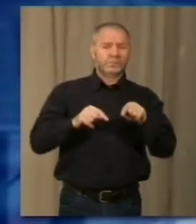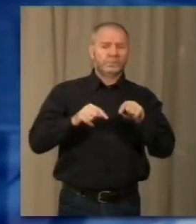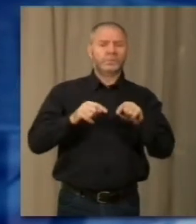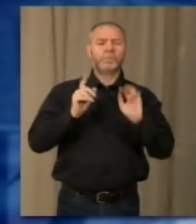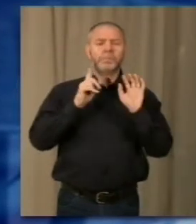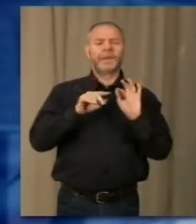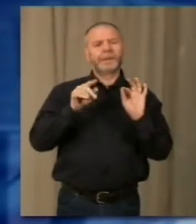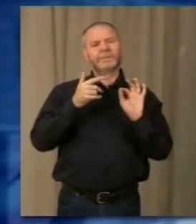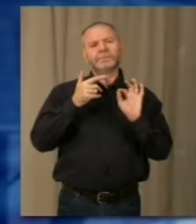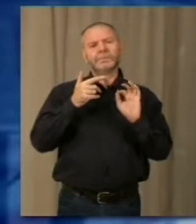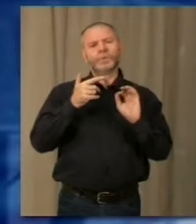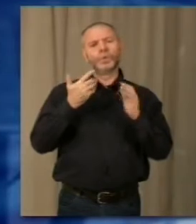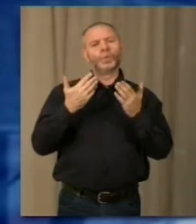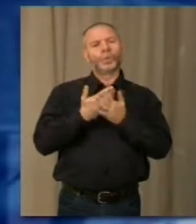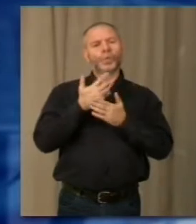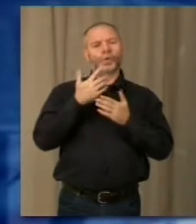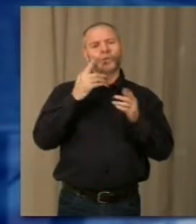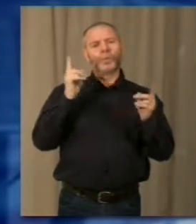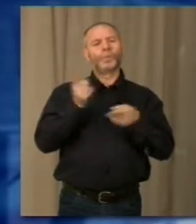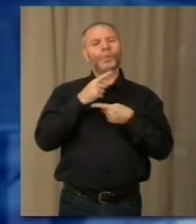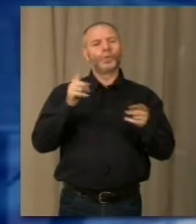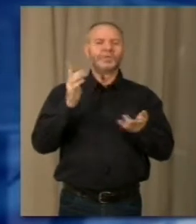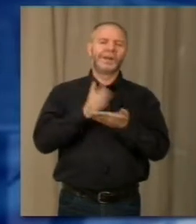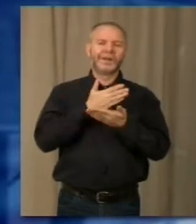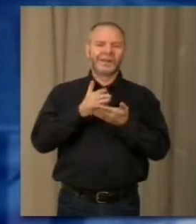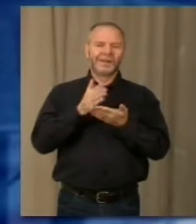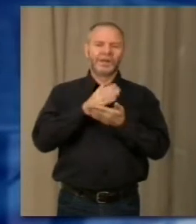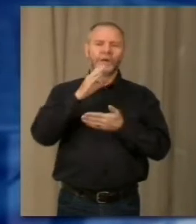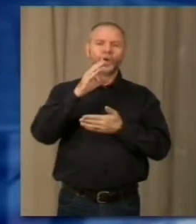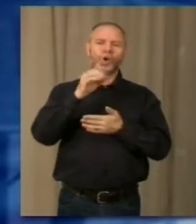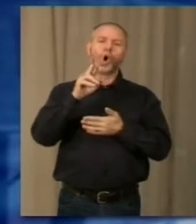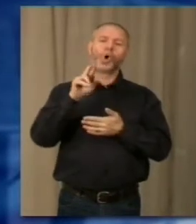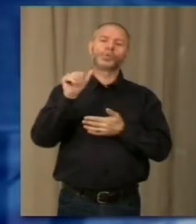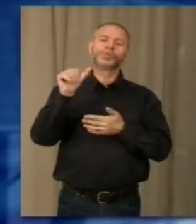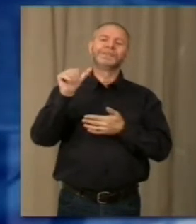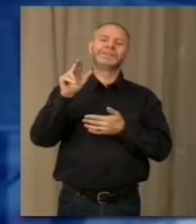presentato il nuovo album di musica leggera Colors of the Forest.